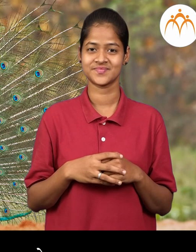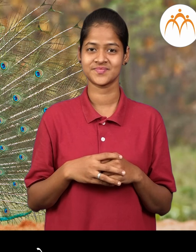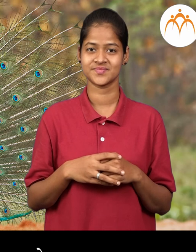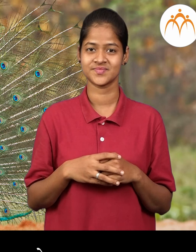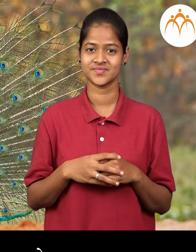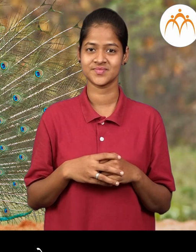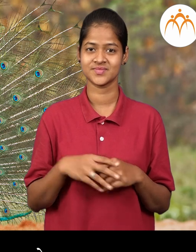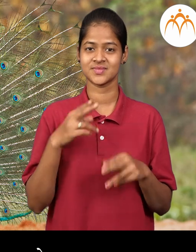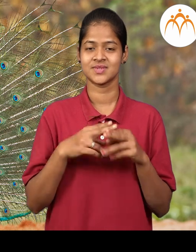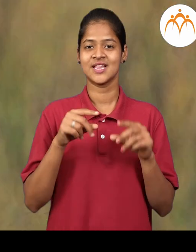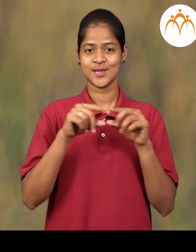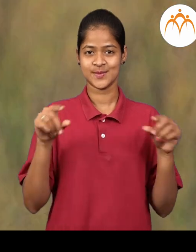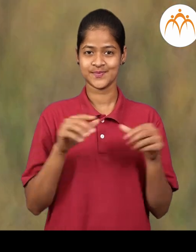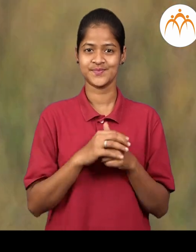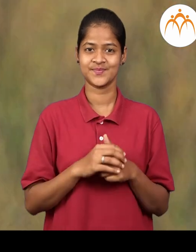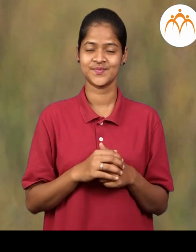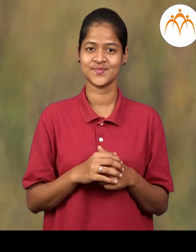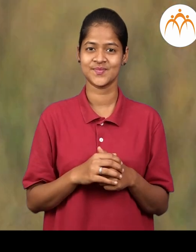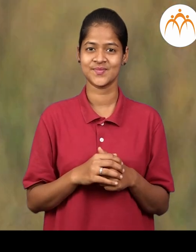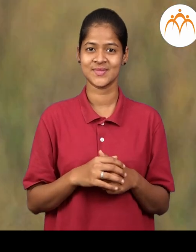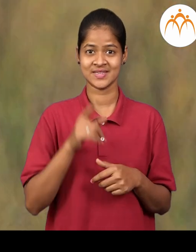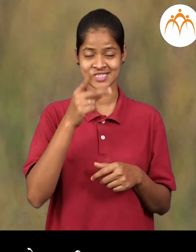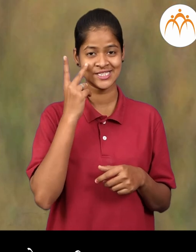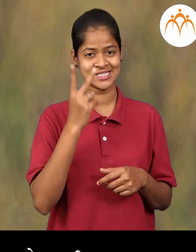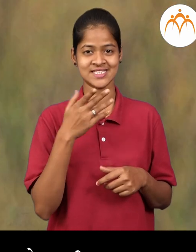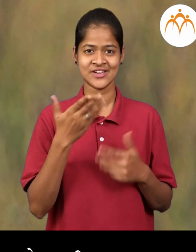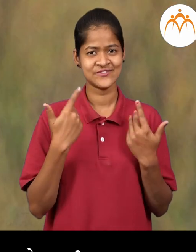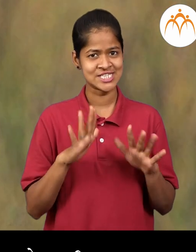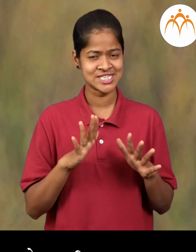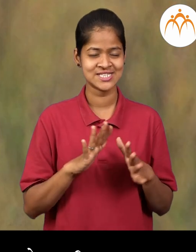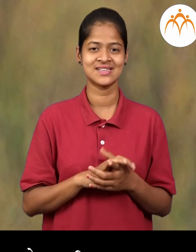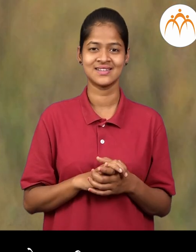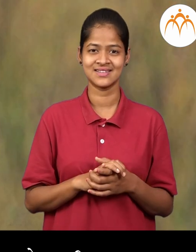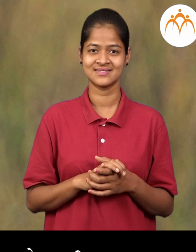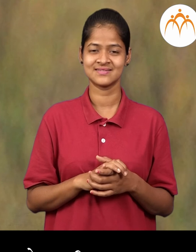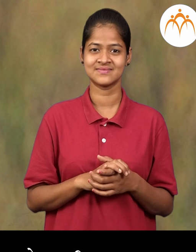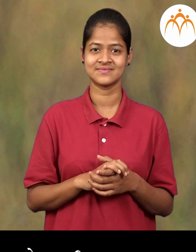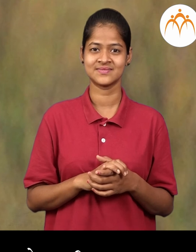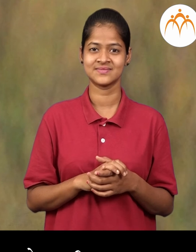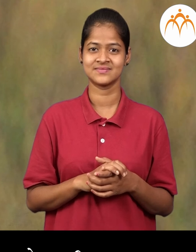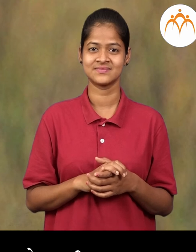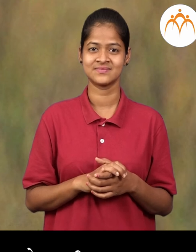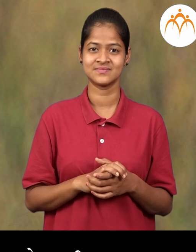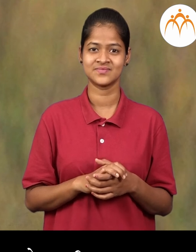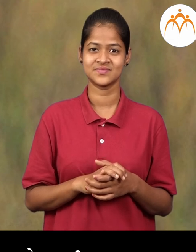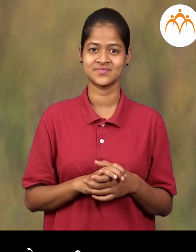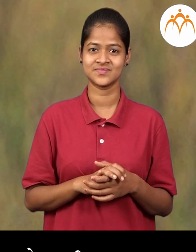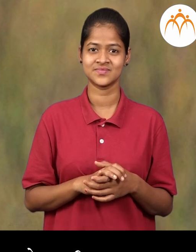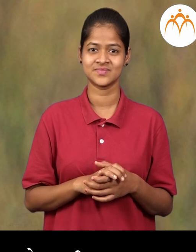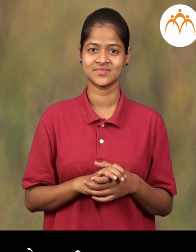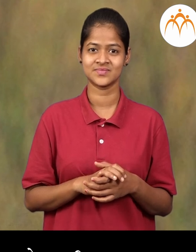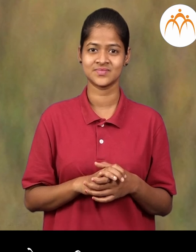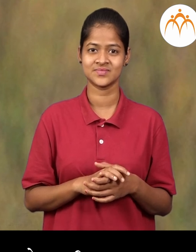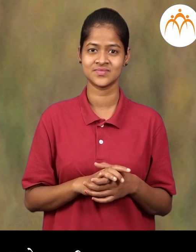नाचतो सारस तुम्ही सारस पक्षी पाहिला आहेतका